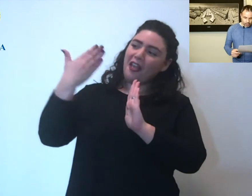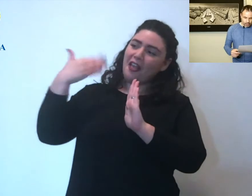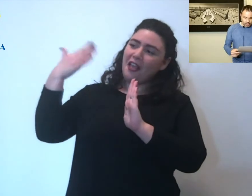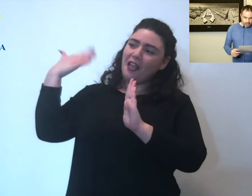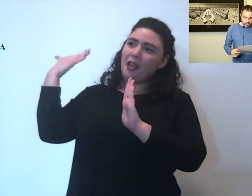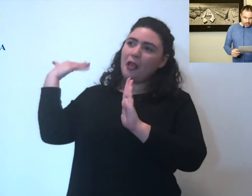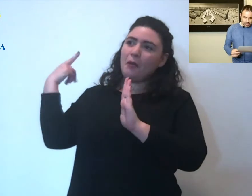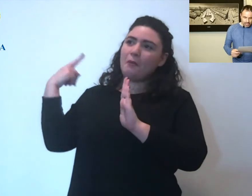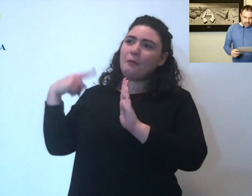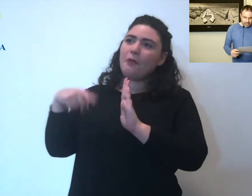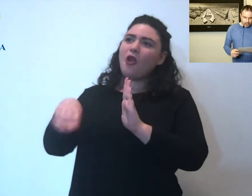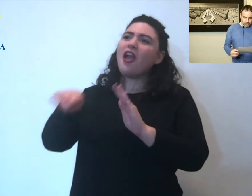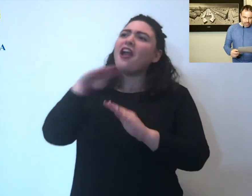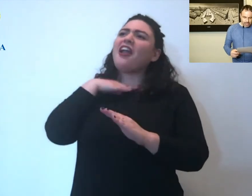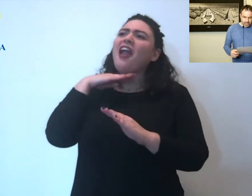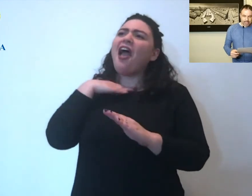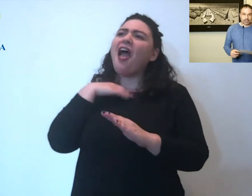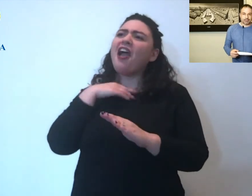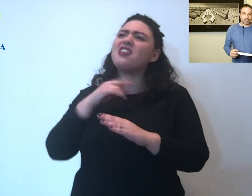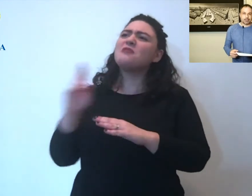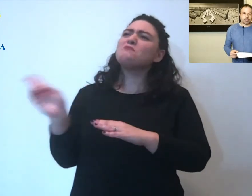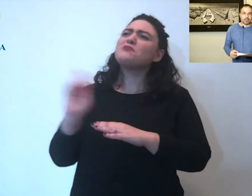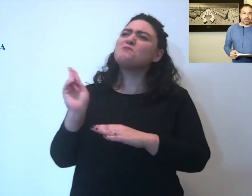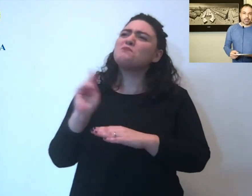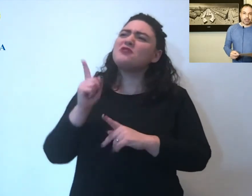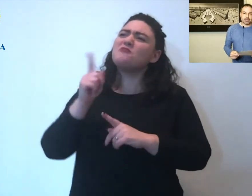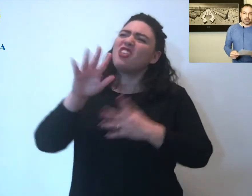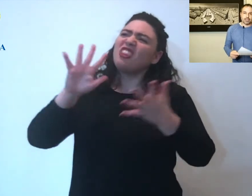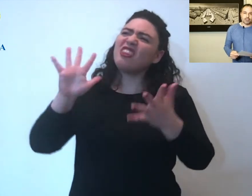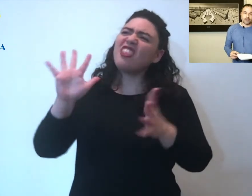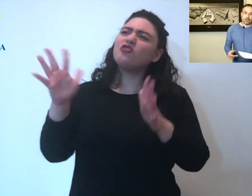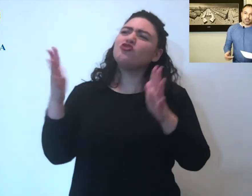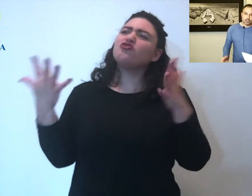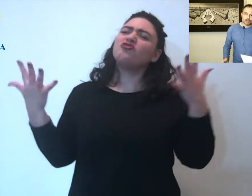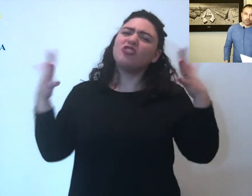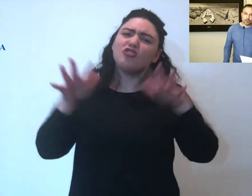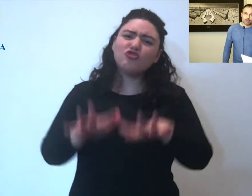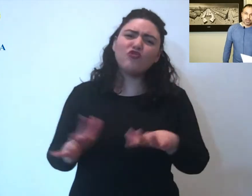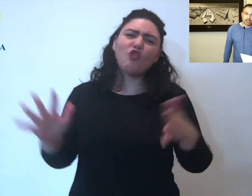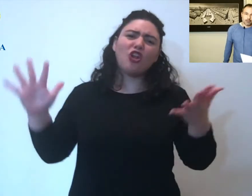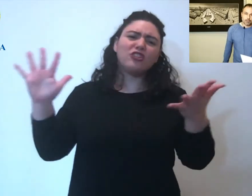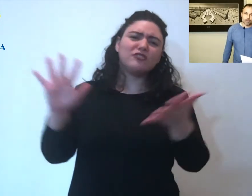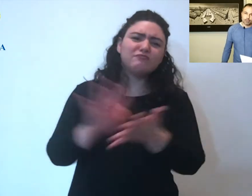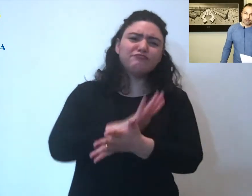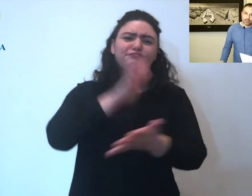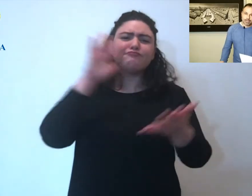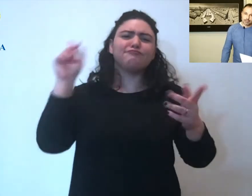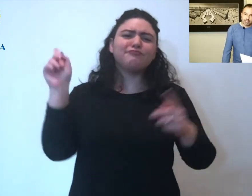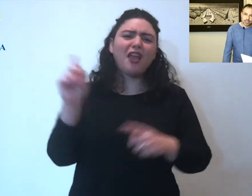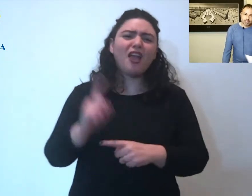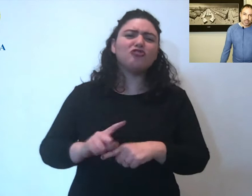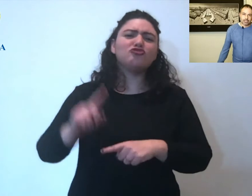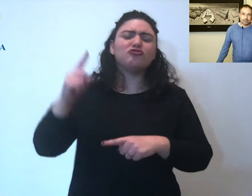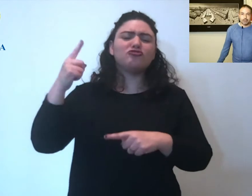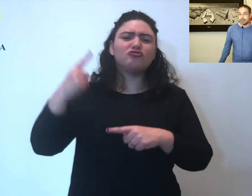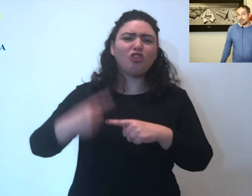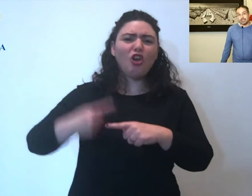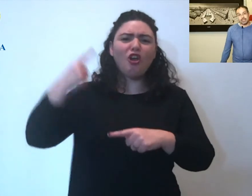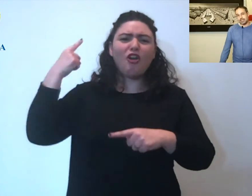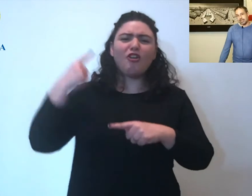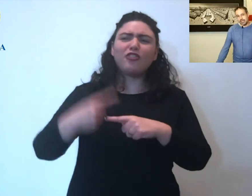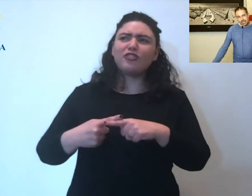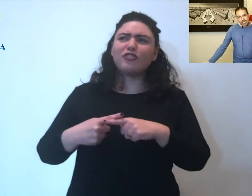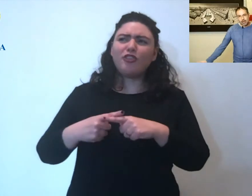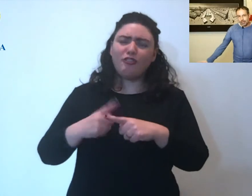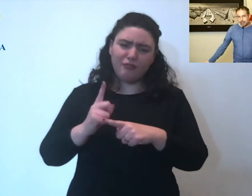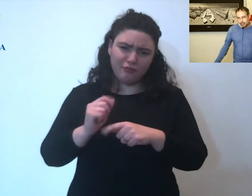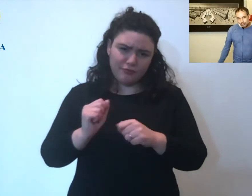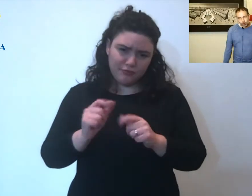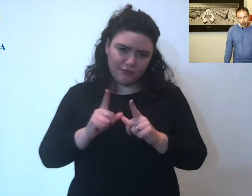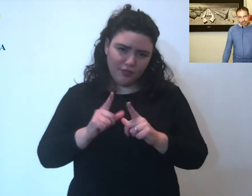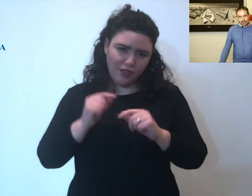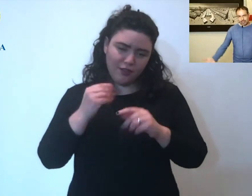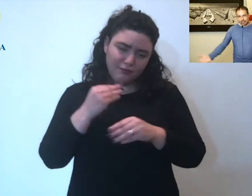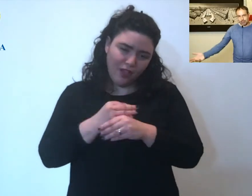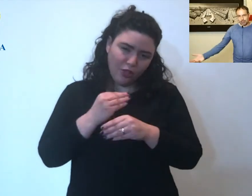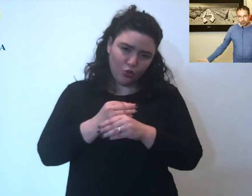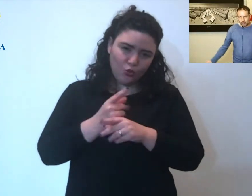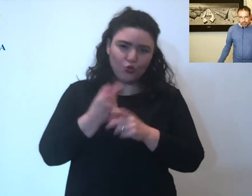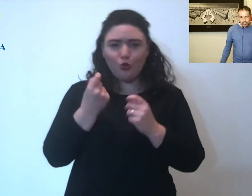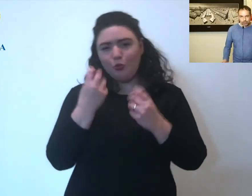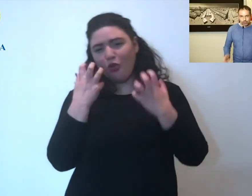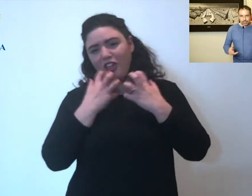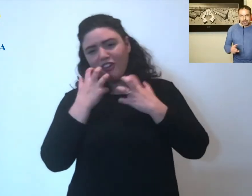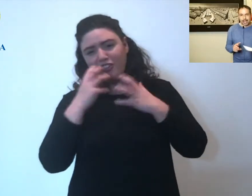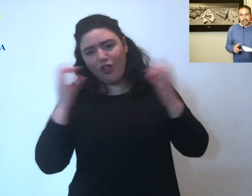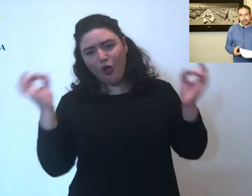avuto i cani così allenati a far pipì anche dieci volte al giorno perché era il modo per fare la passeggiata mi permettete, è una battuta,